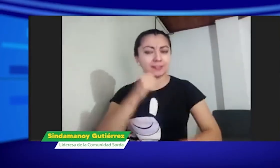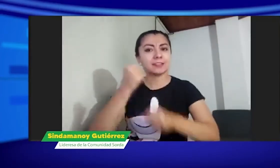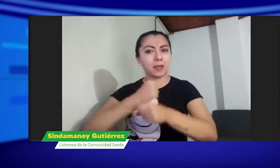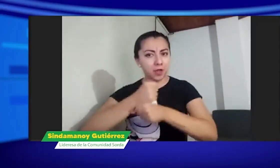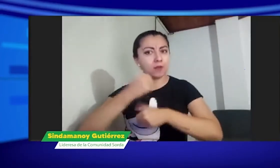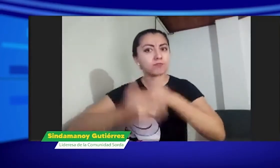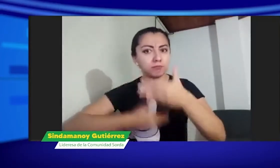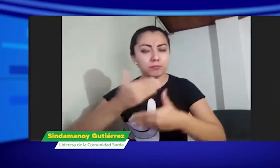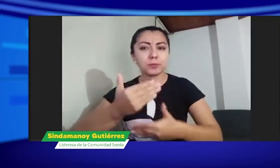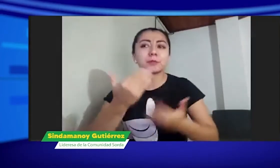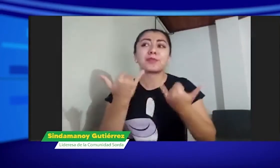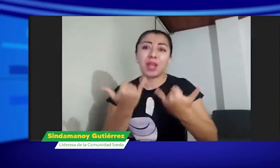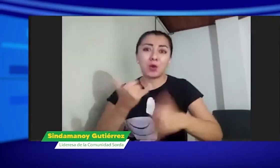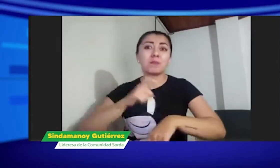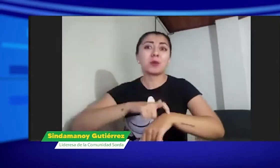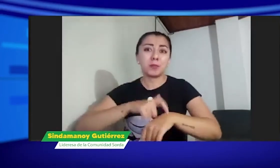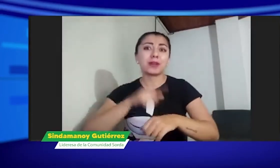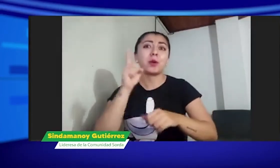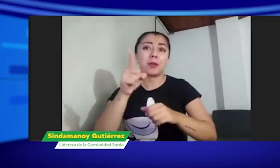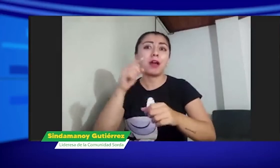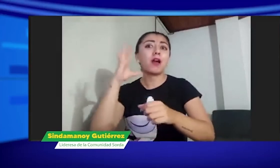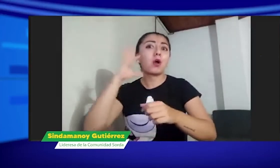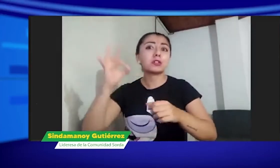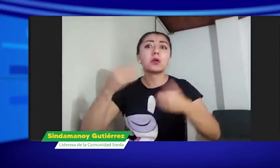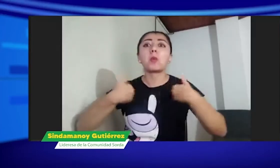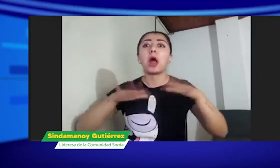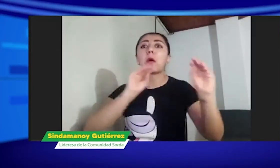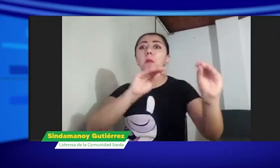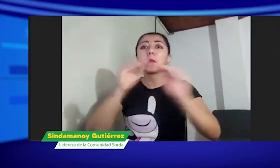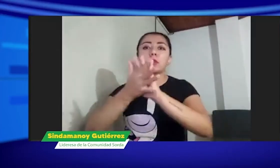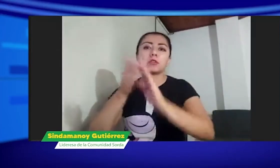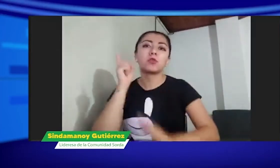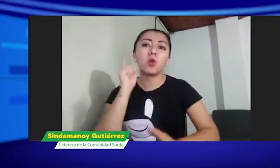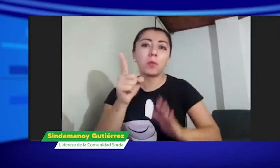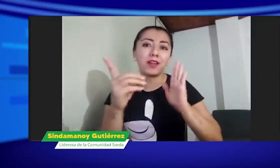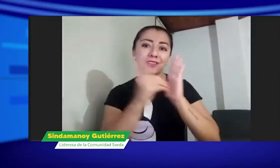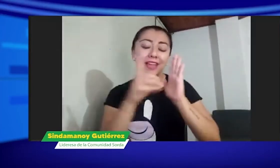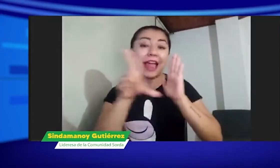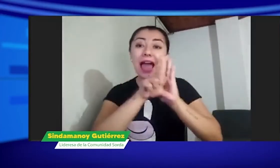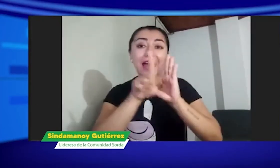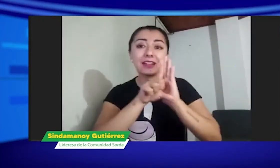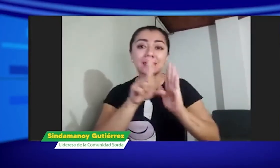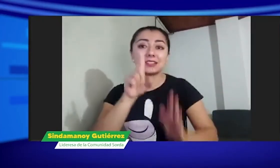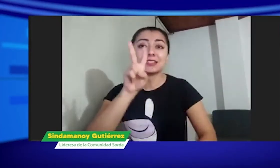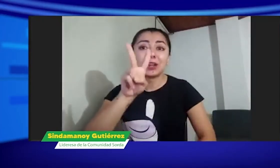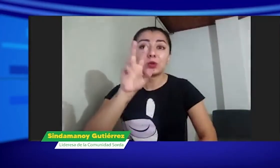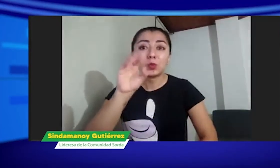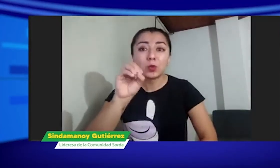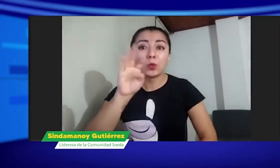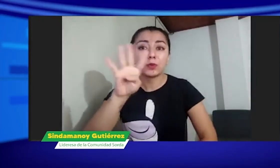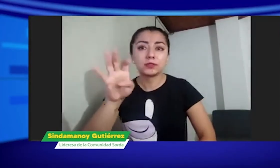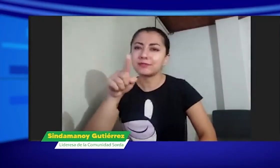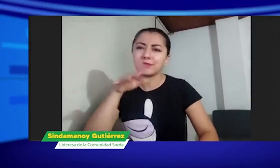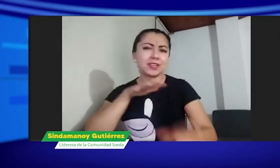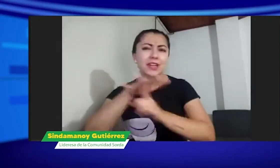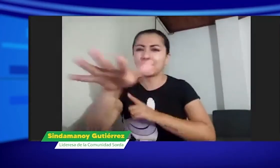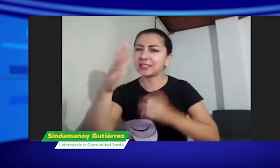sea propia de la comunidad sorda y trabajar en torno a esto en este momento cualquier persona oyente puede enseñar lengua de señas